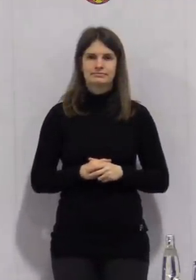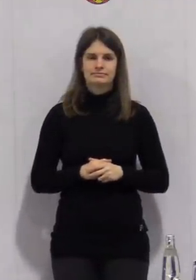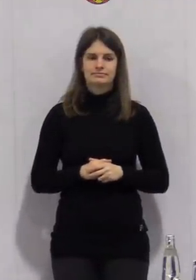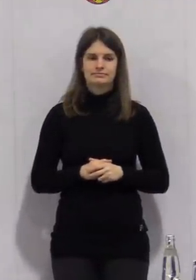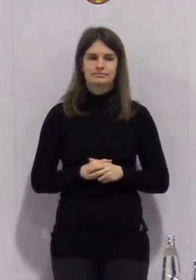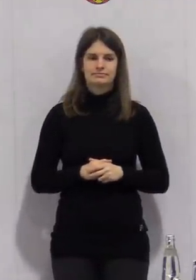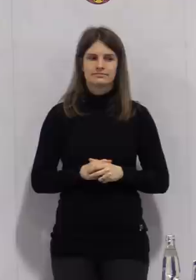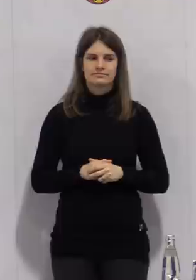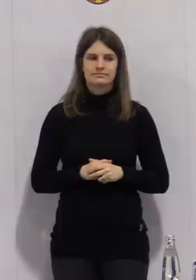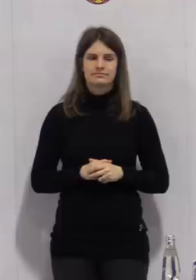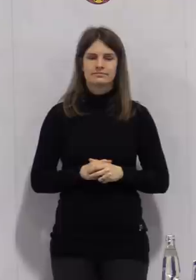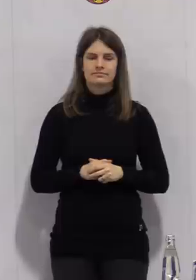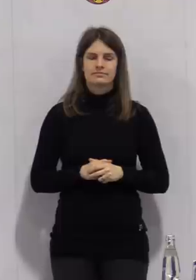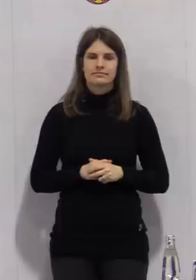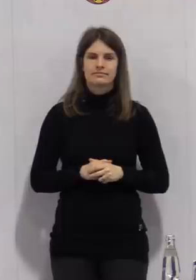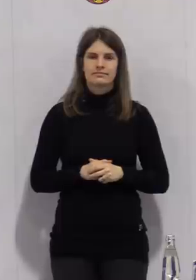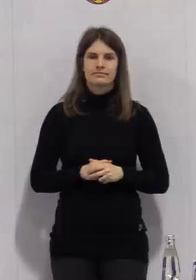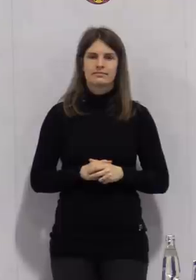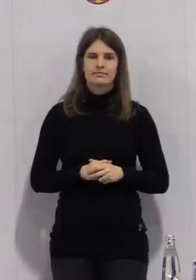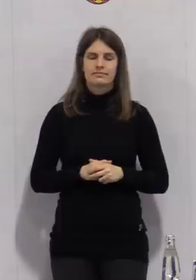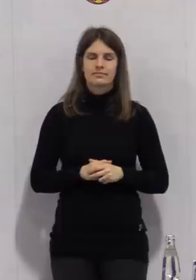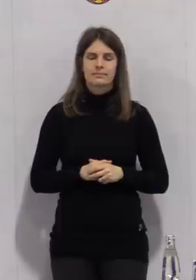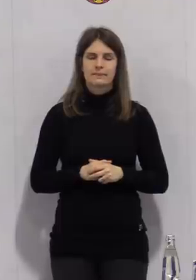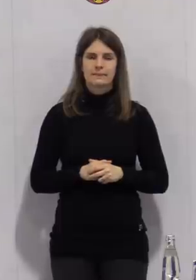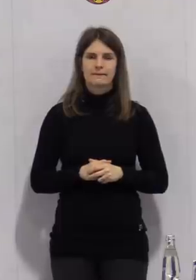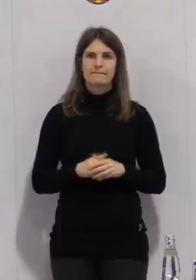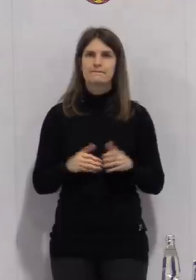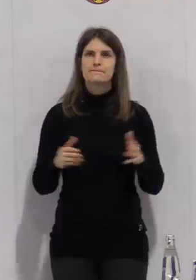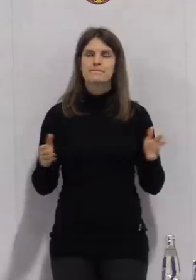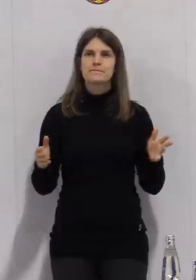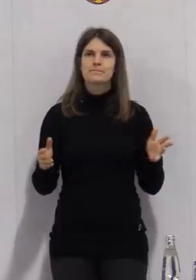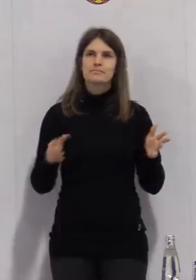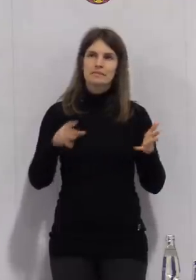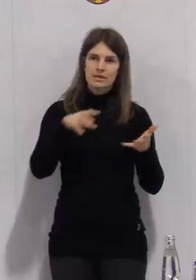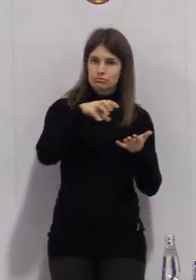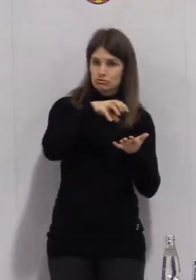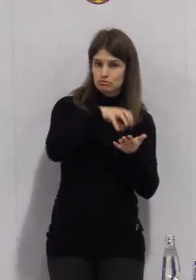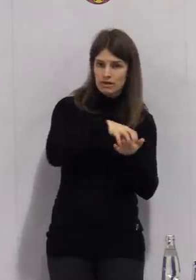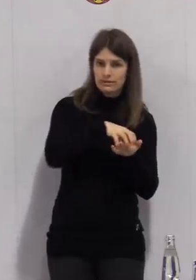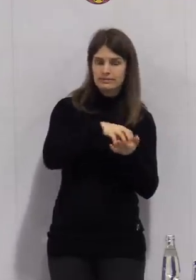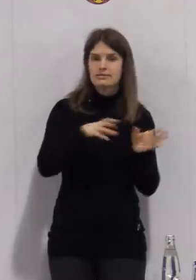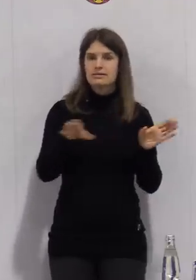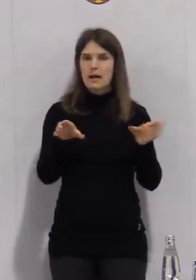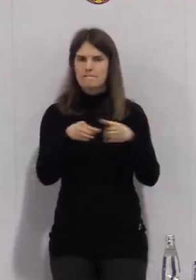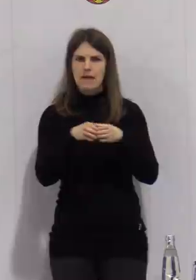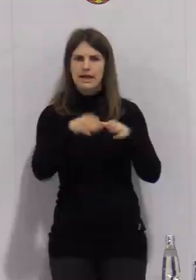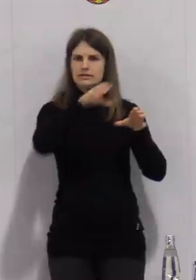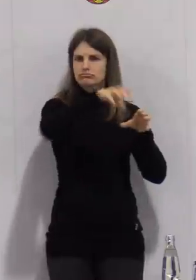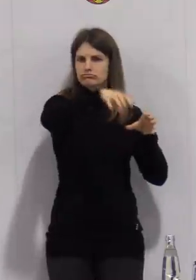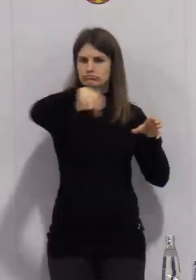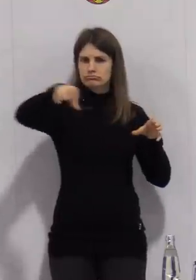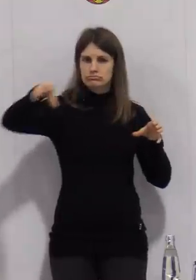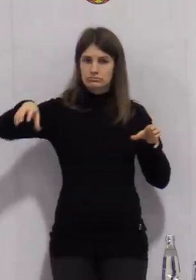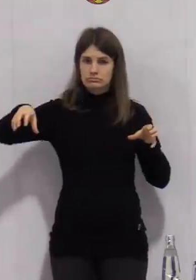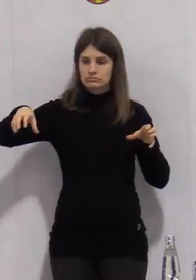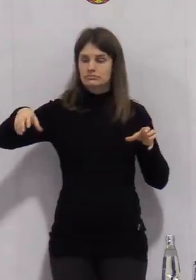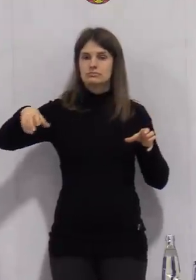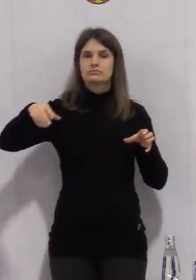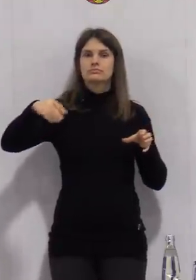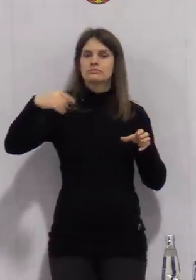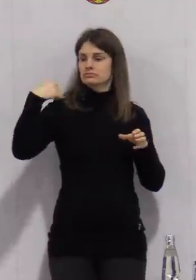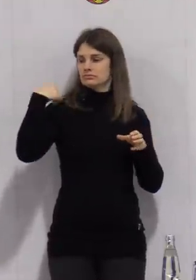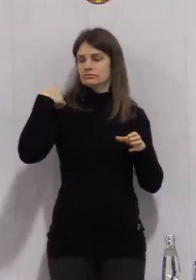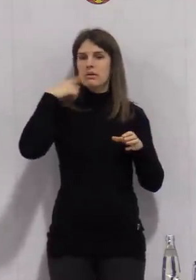Die Impfung in den Städten und Gemeinden hat am Montag